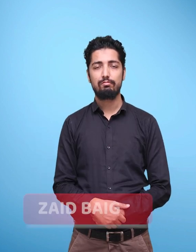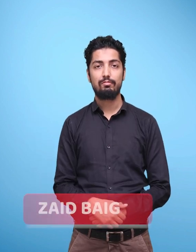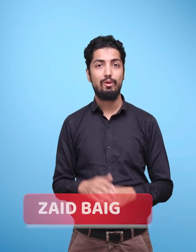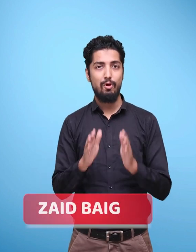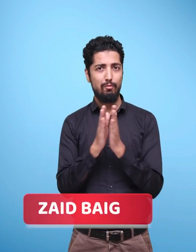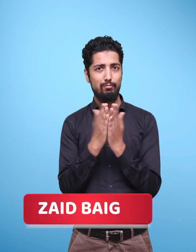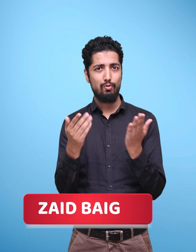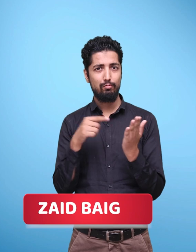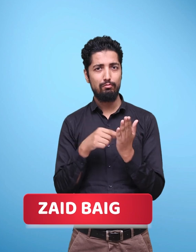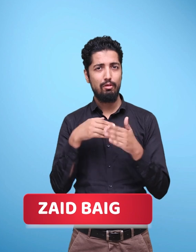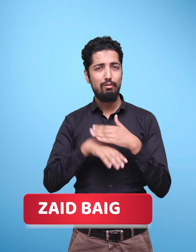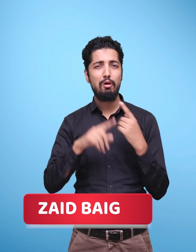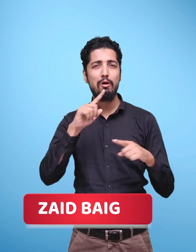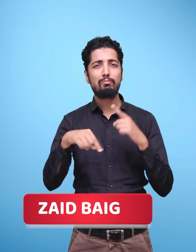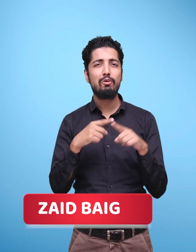About the Book